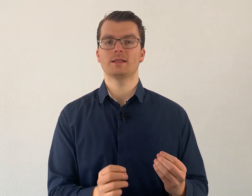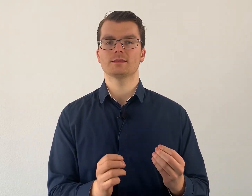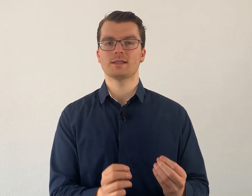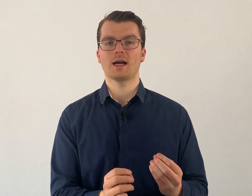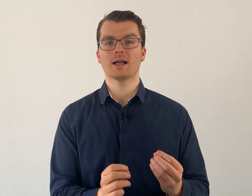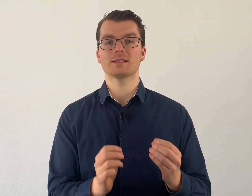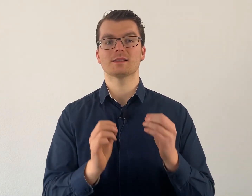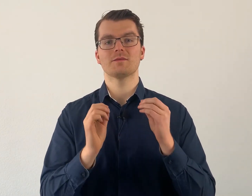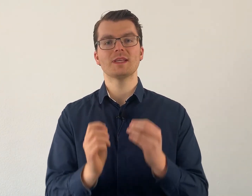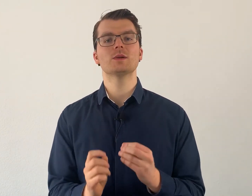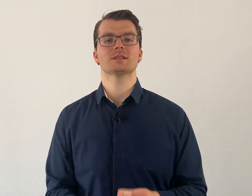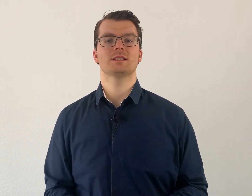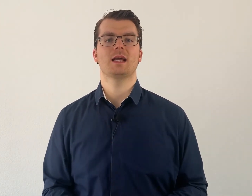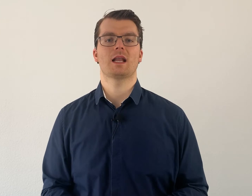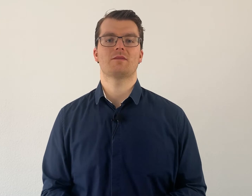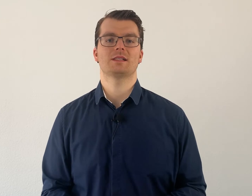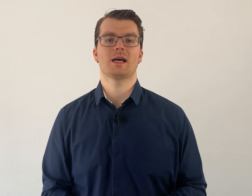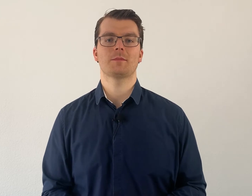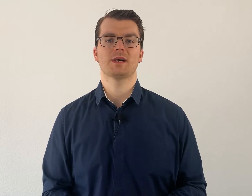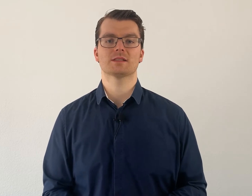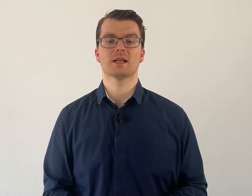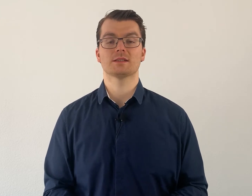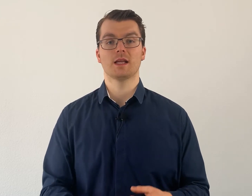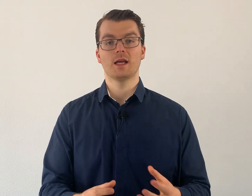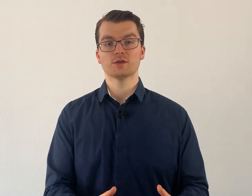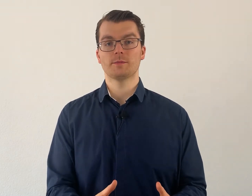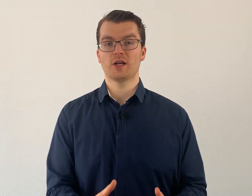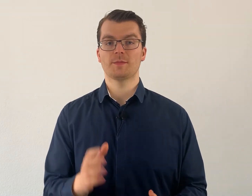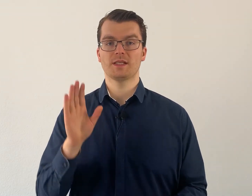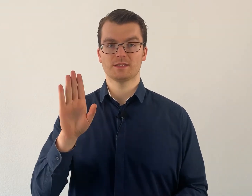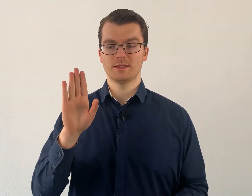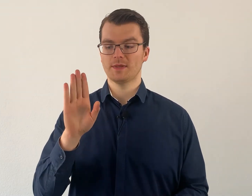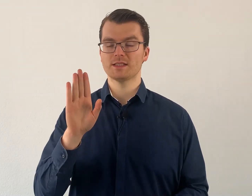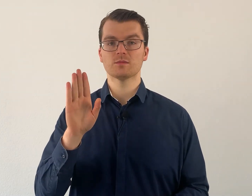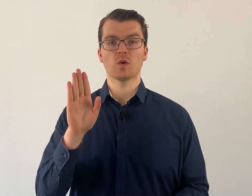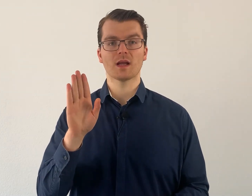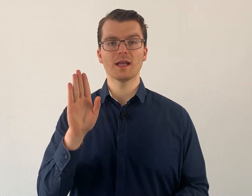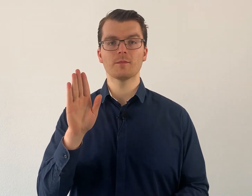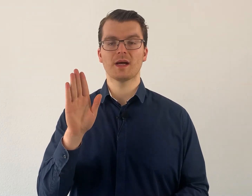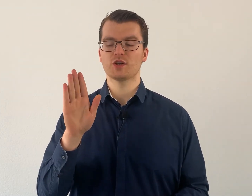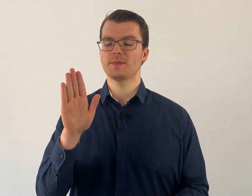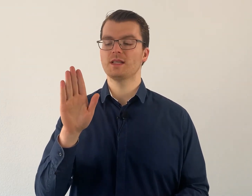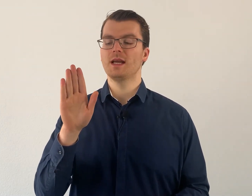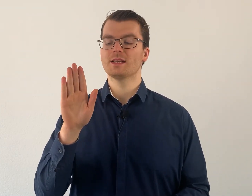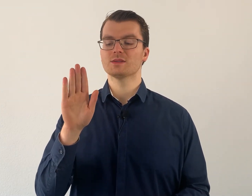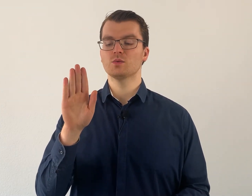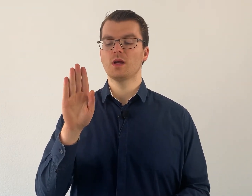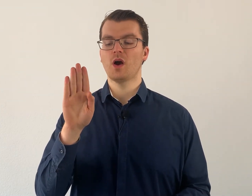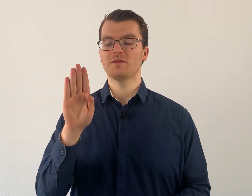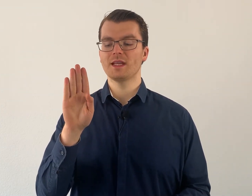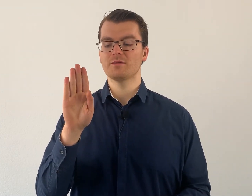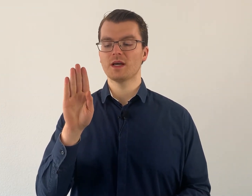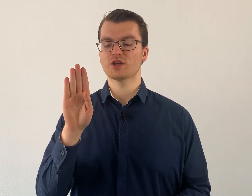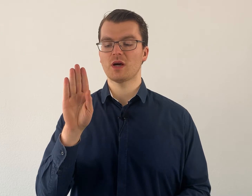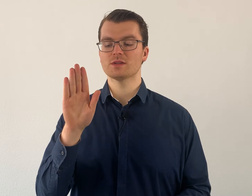dann sagen kann, wie du das idealerweise anpassen kannst. Zum Beispiel jetzt hier bei diesem konkreten Beispiel, dass du auf jeden Fall schaust,